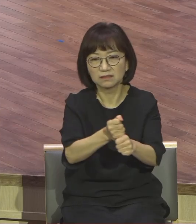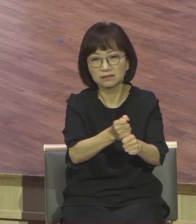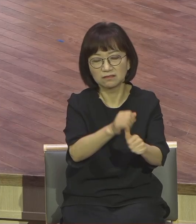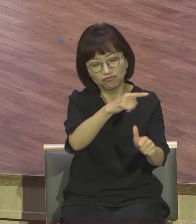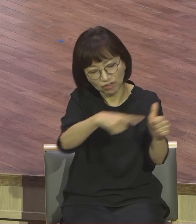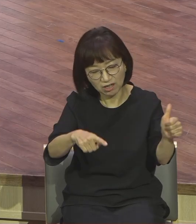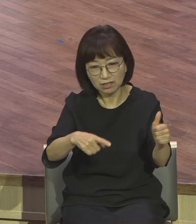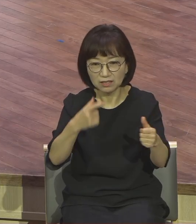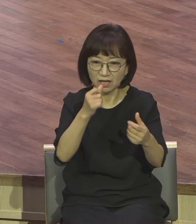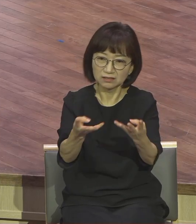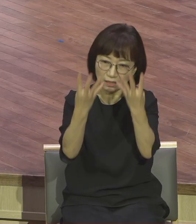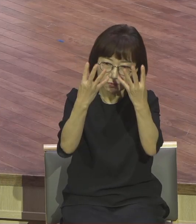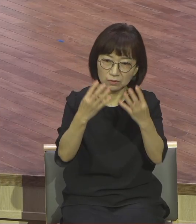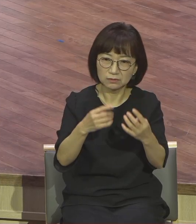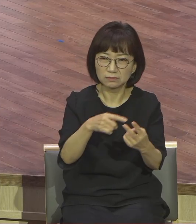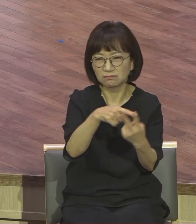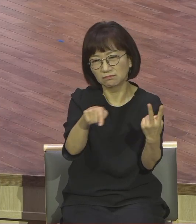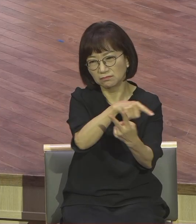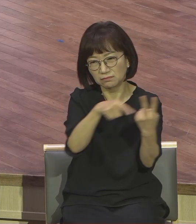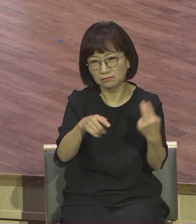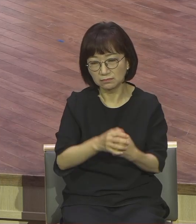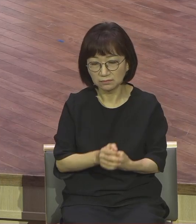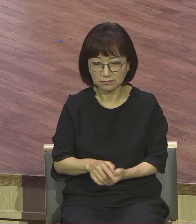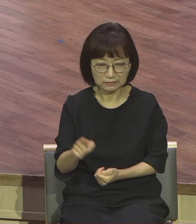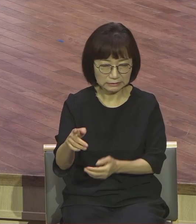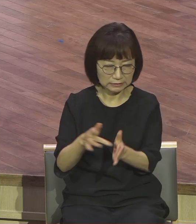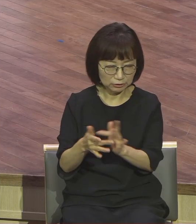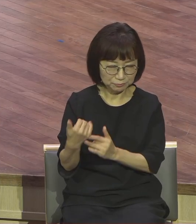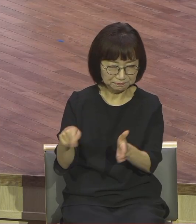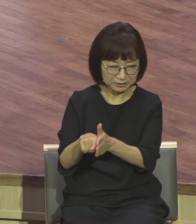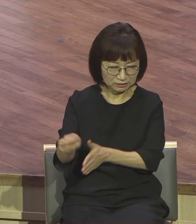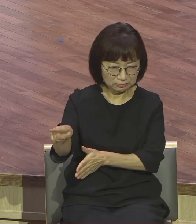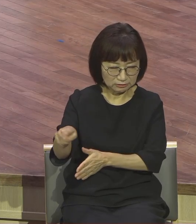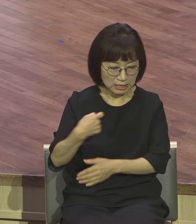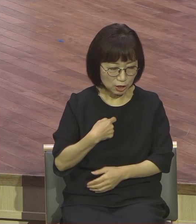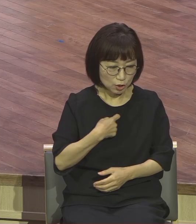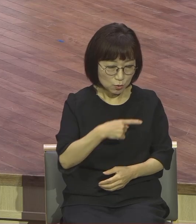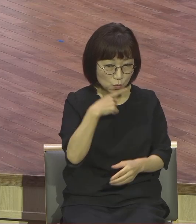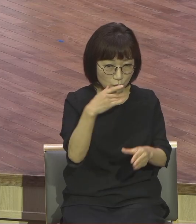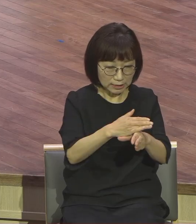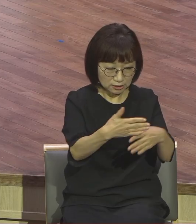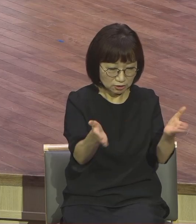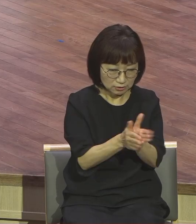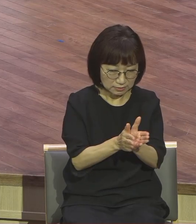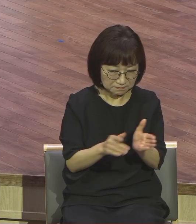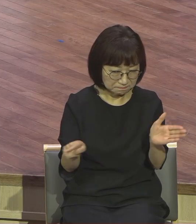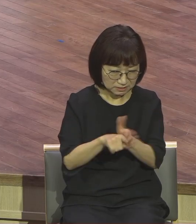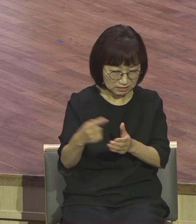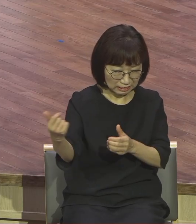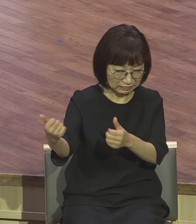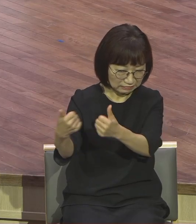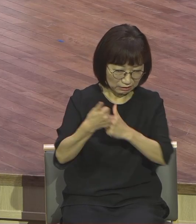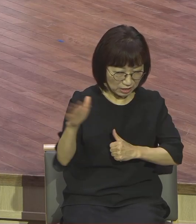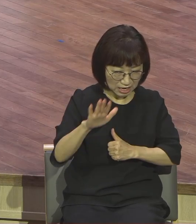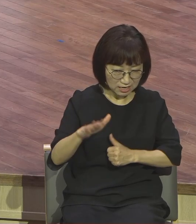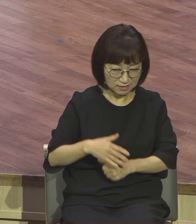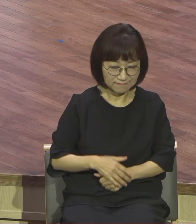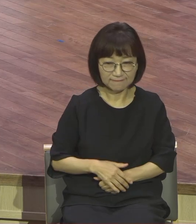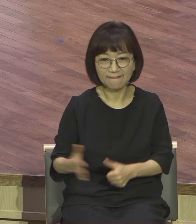예수 믿는다. 그럼 저거 사상 안 먹어주니까. 예수 사상이니까. 사상이 안 먹어주니까. 이걸 알기